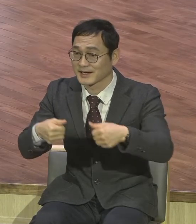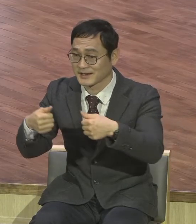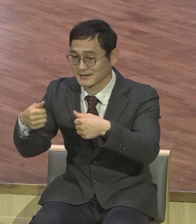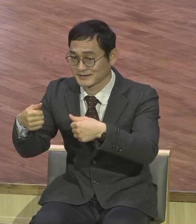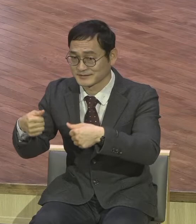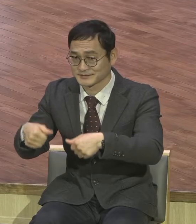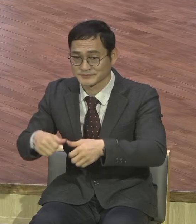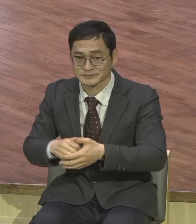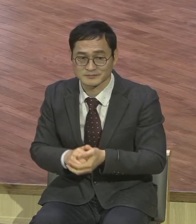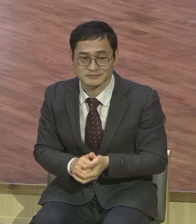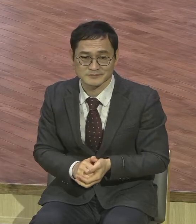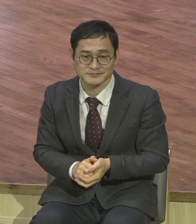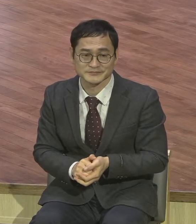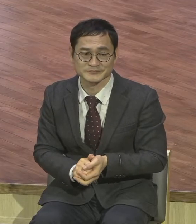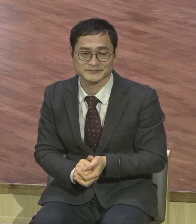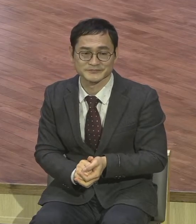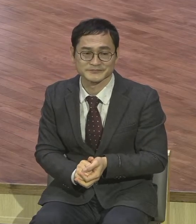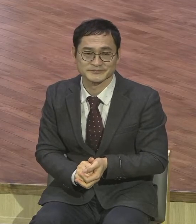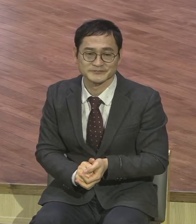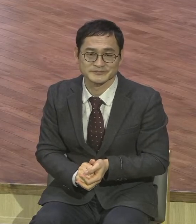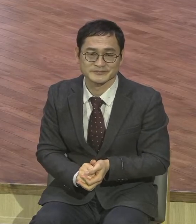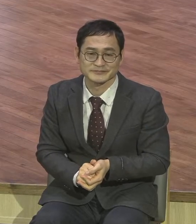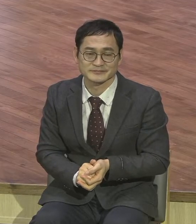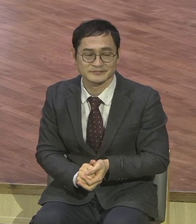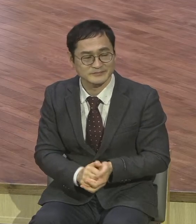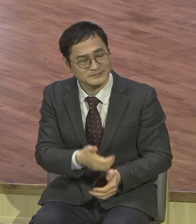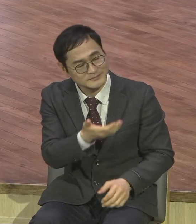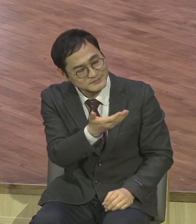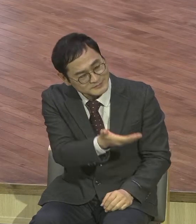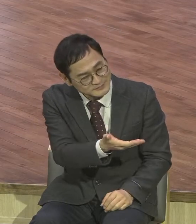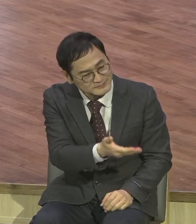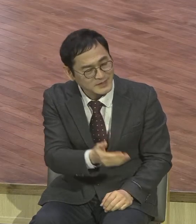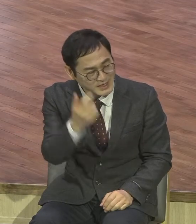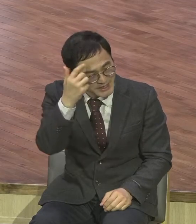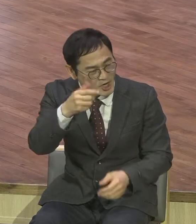% 가치수로 인사합시다. 성도님은 영적 플랫폼입니다.